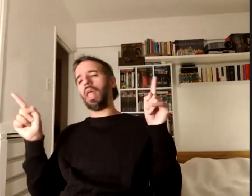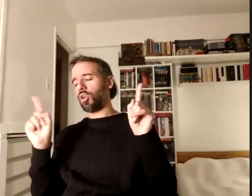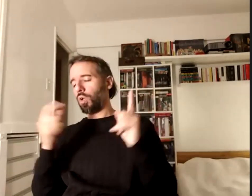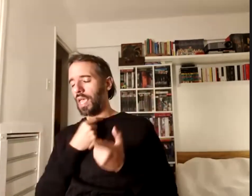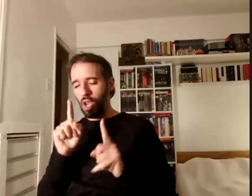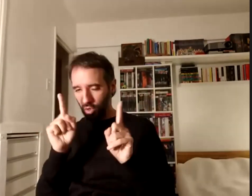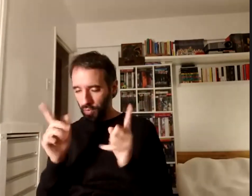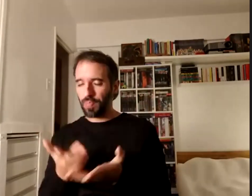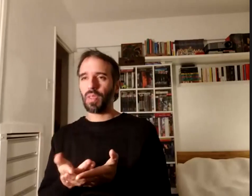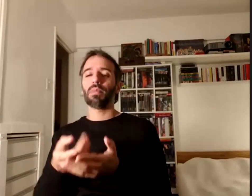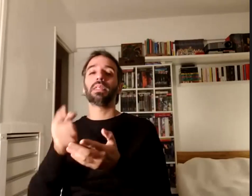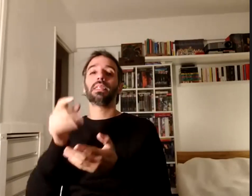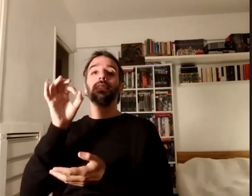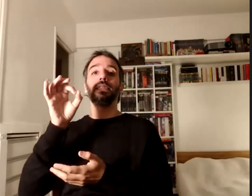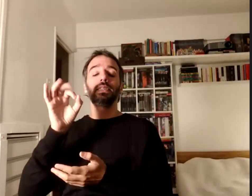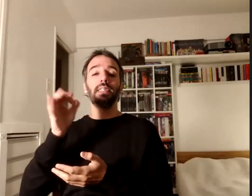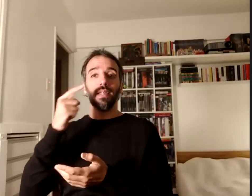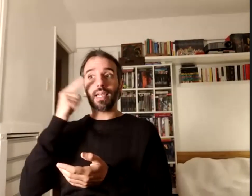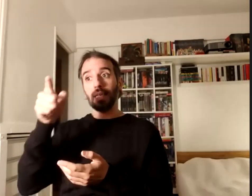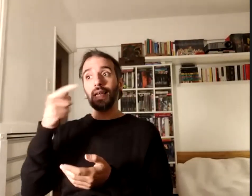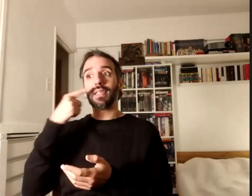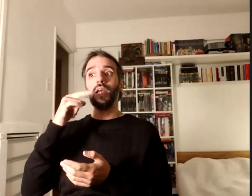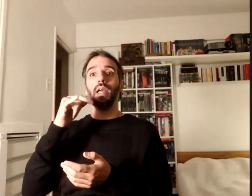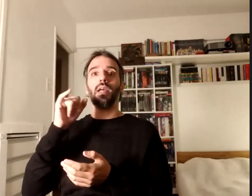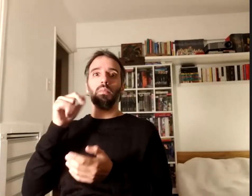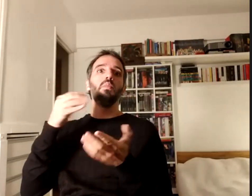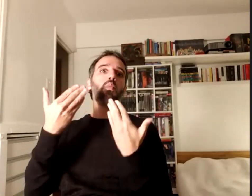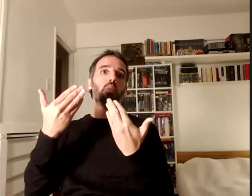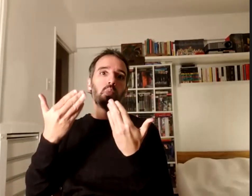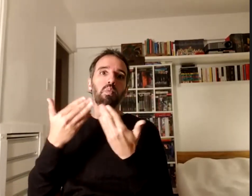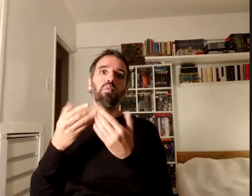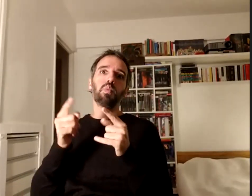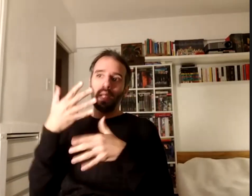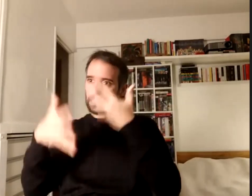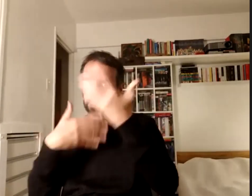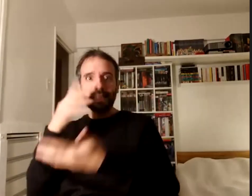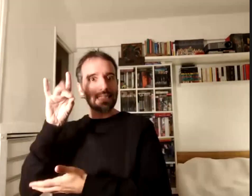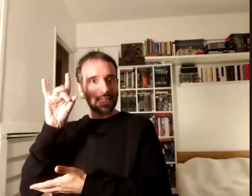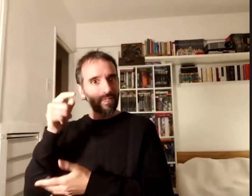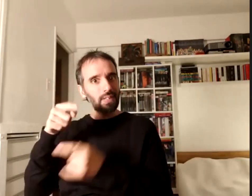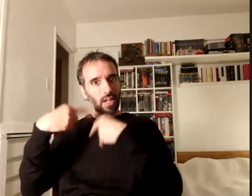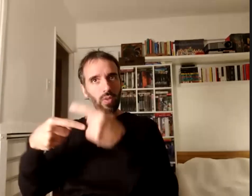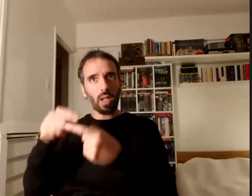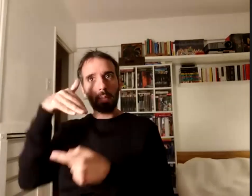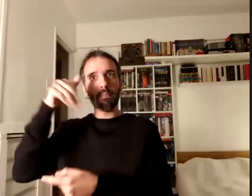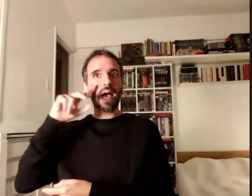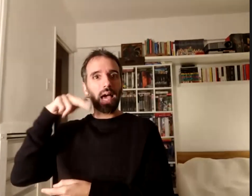las plataformas pueden ser un poco engorrosas y Marina creo que está un poco sufriendo con esta